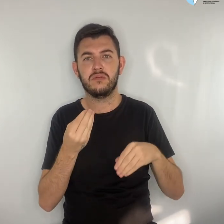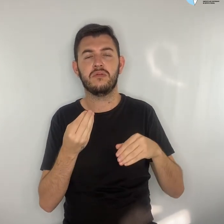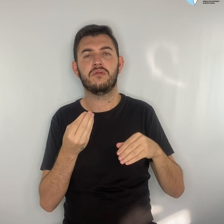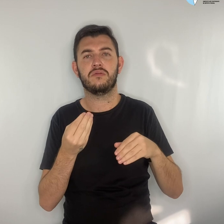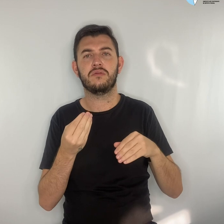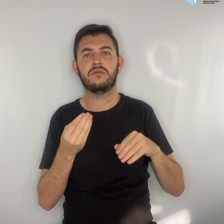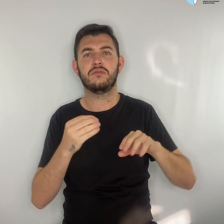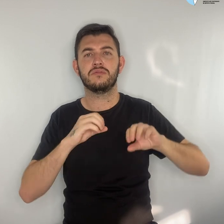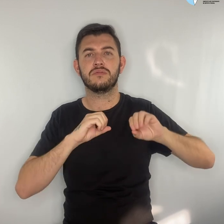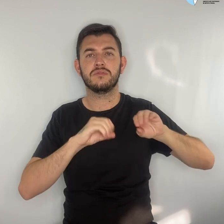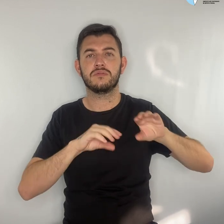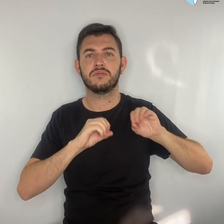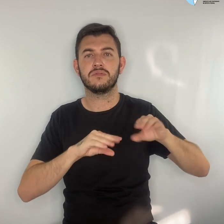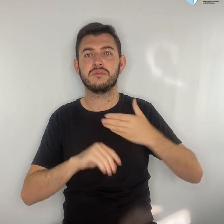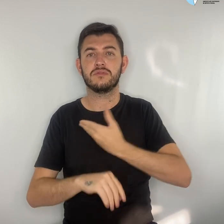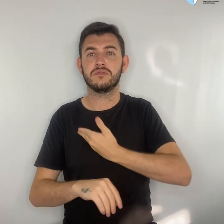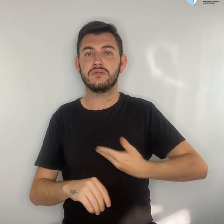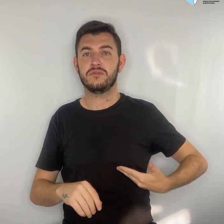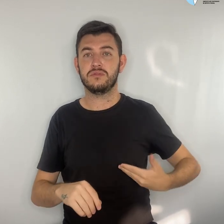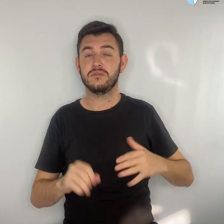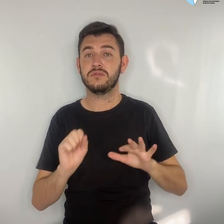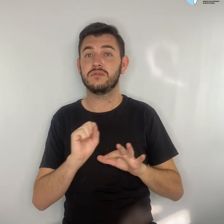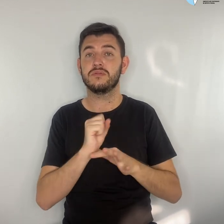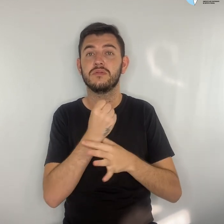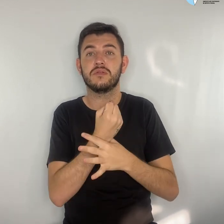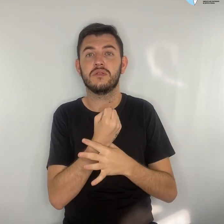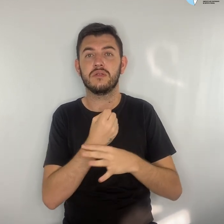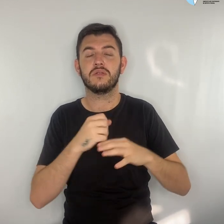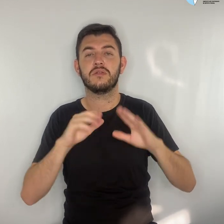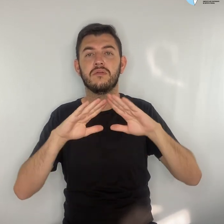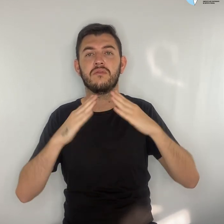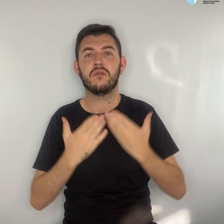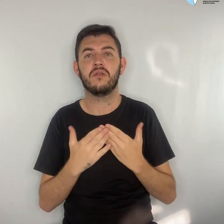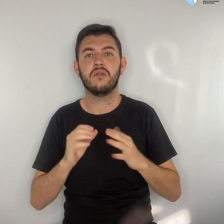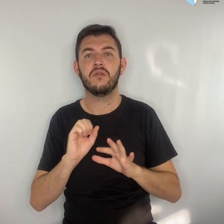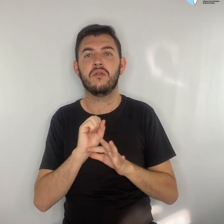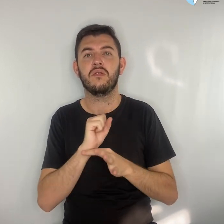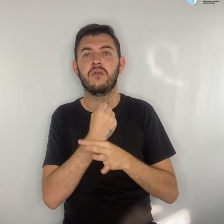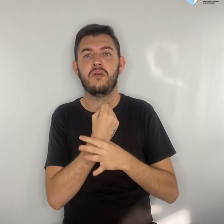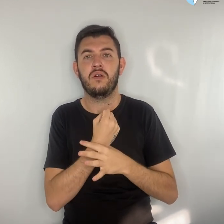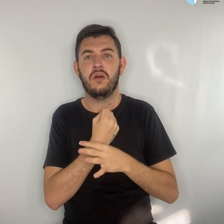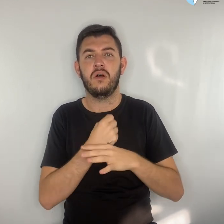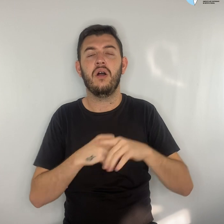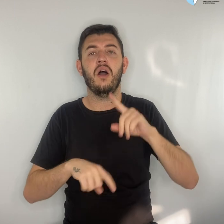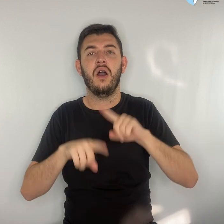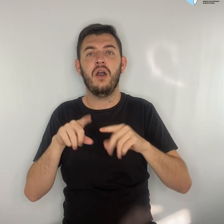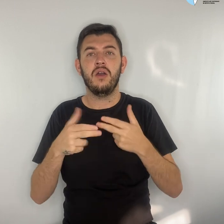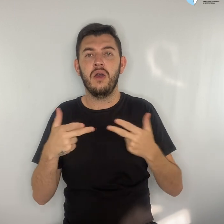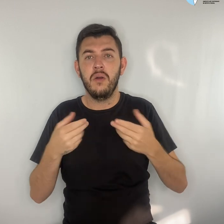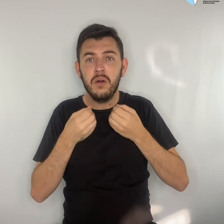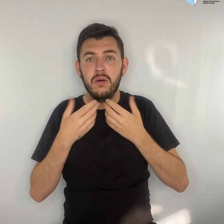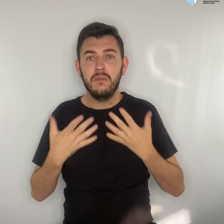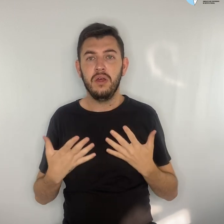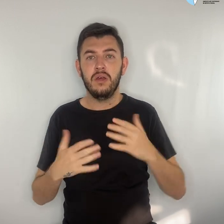educação pública. Garantir uma escola segura, bem equipada e com profissionais